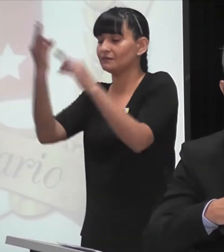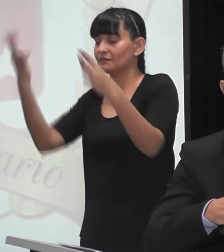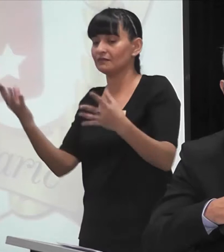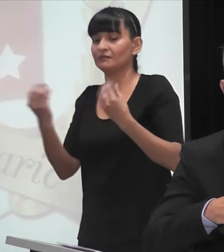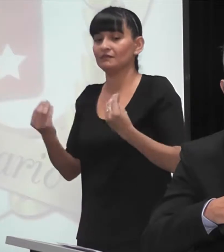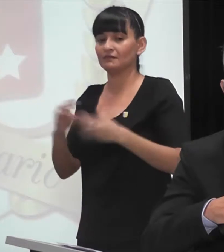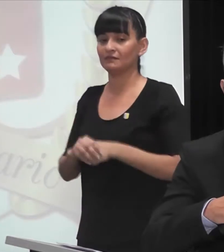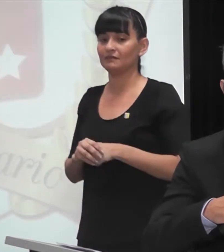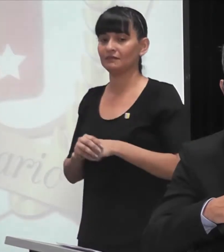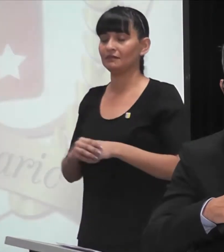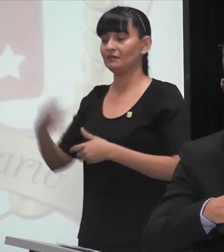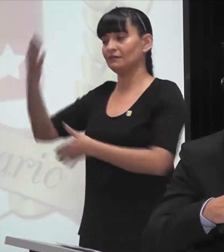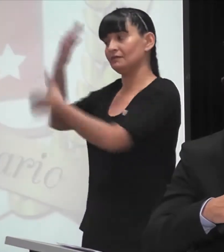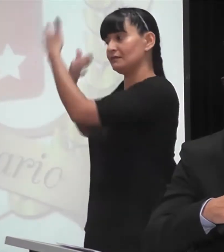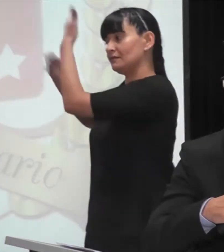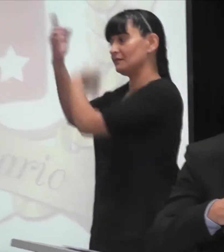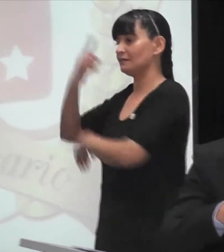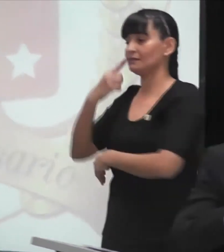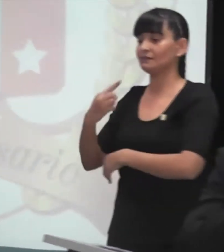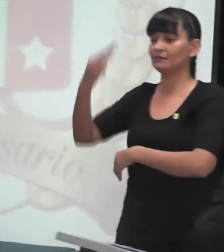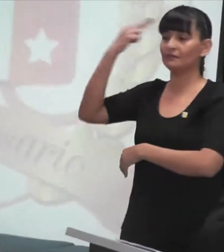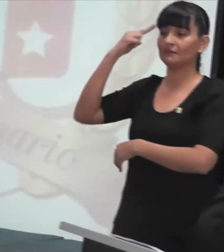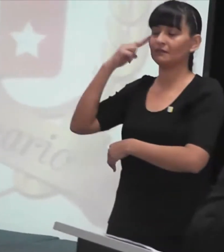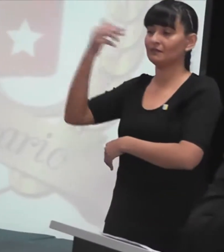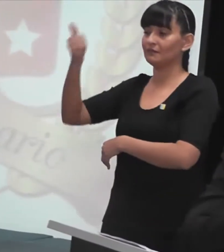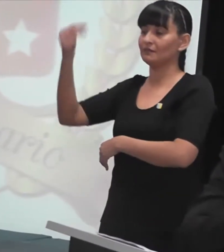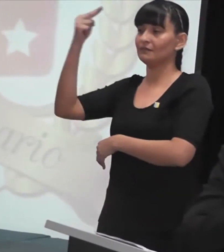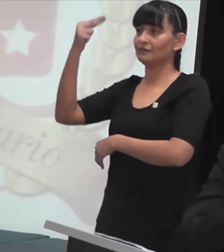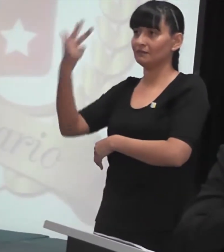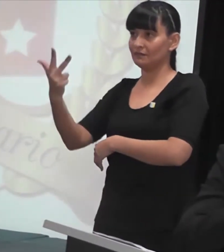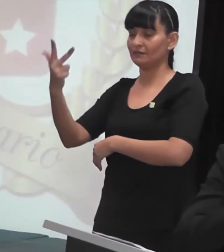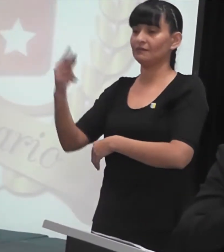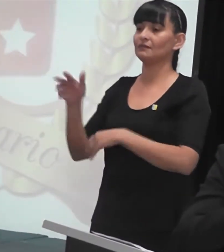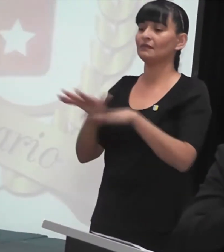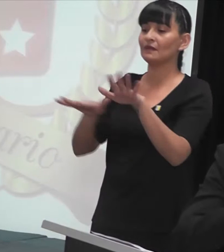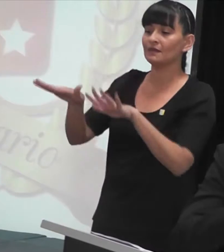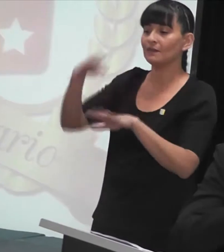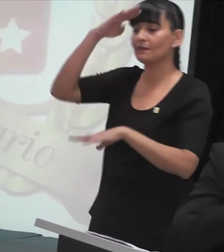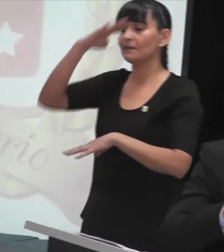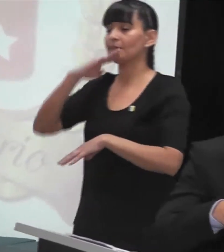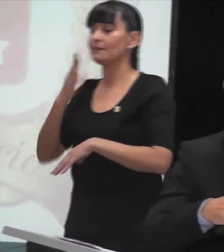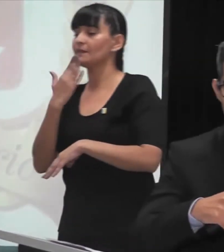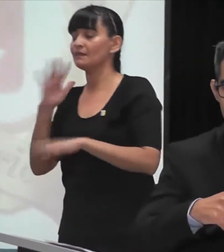En 1963, en abril, comienzos de abril,